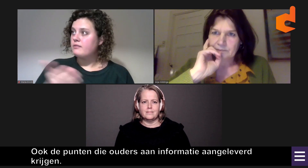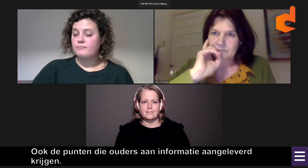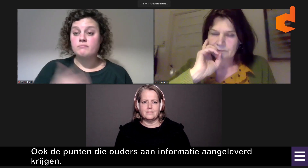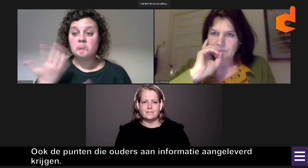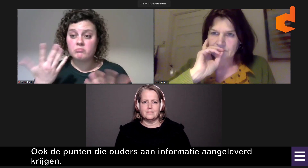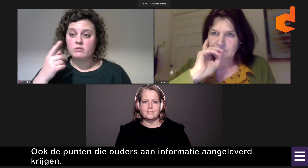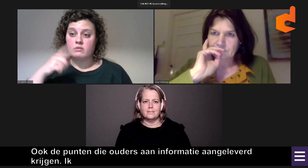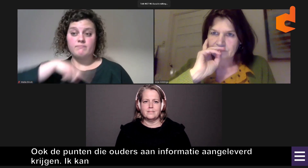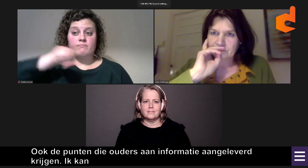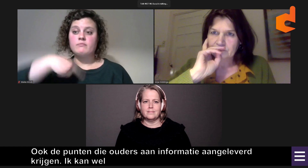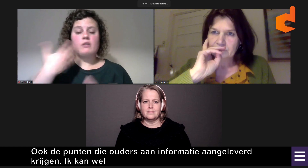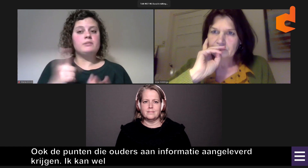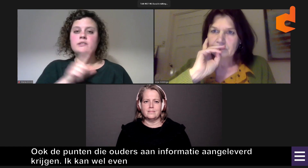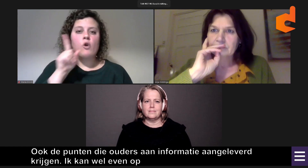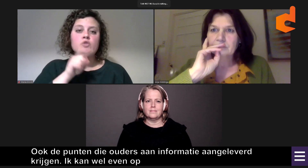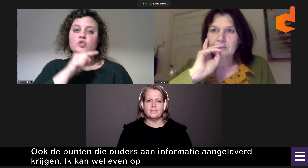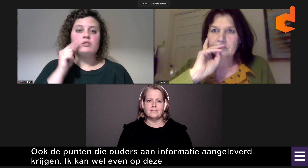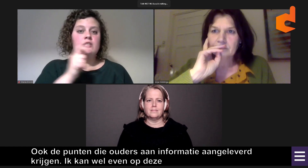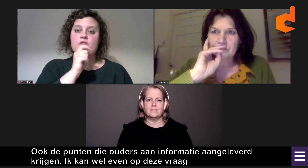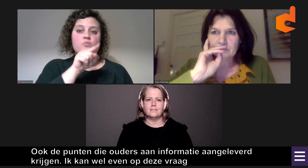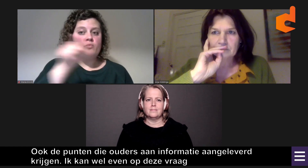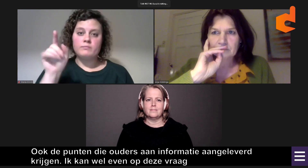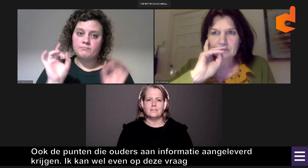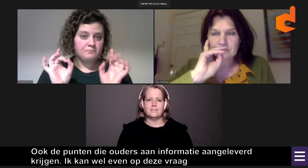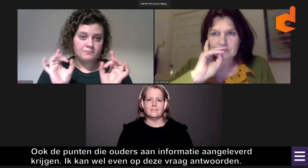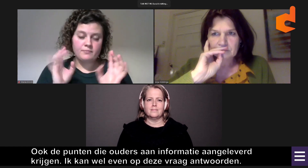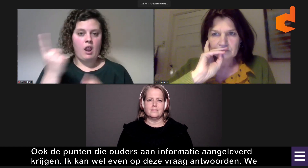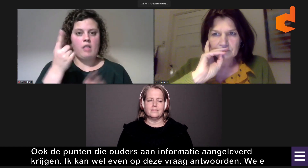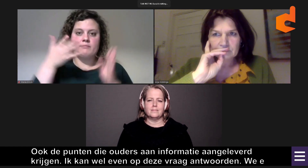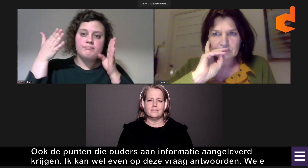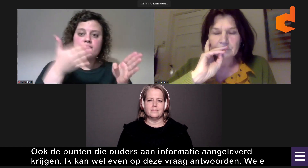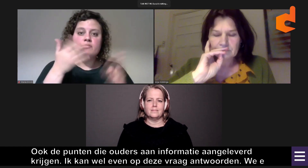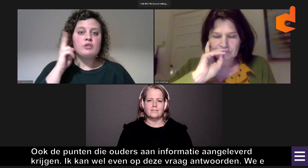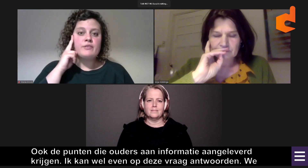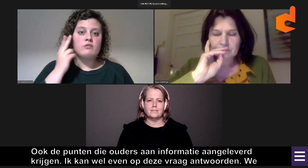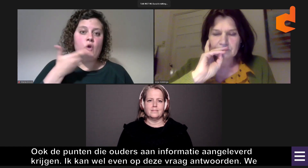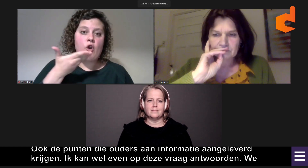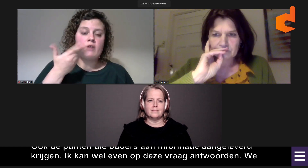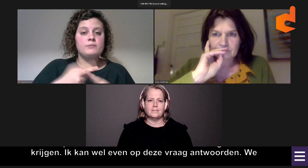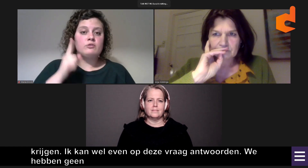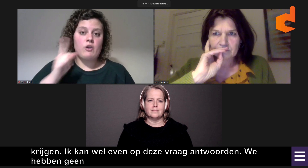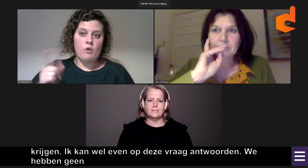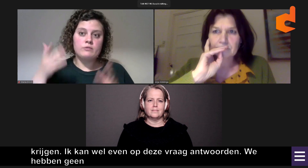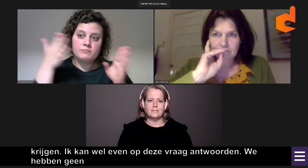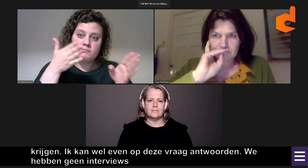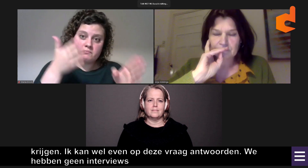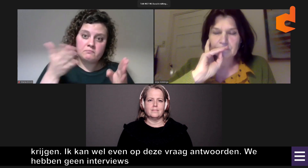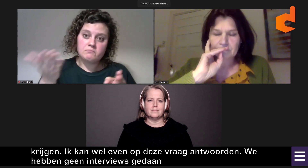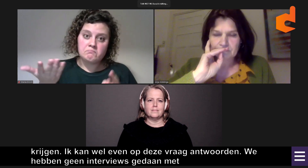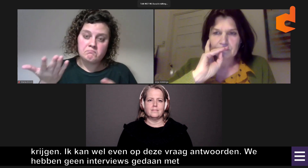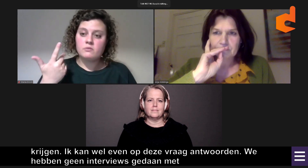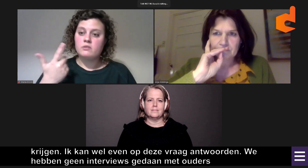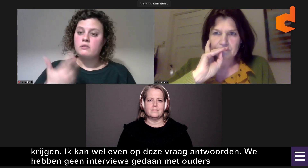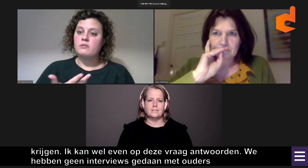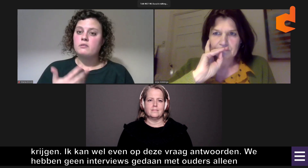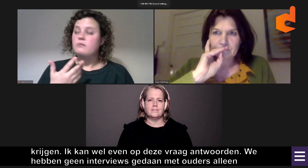Ik kan wel even op deze vraag antwoorden. We hebben geen interviews gedaan met ouders. We hebben ons alleen gefocust op dove jongeren en